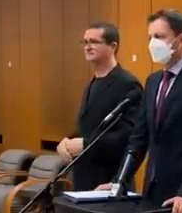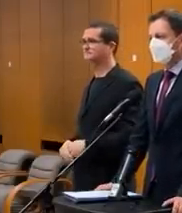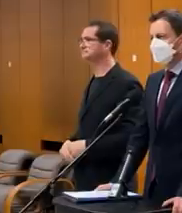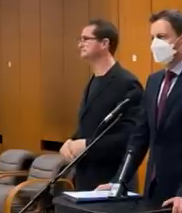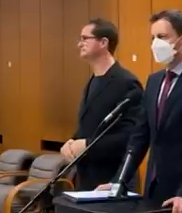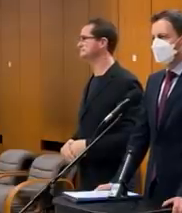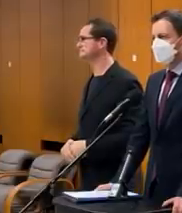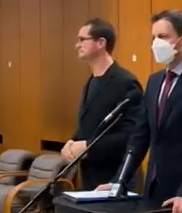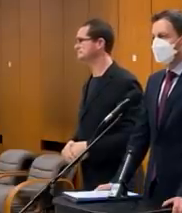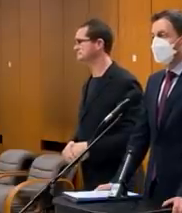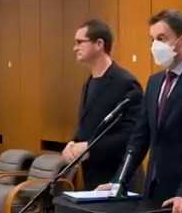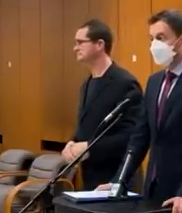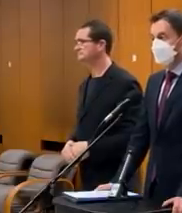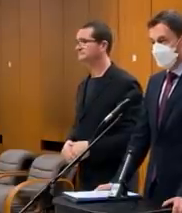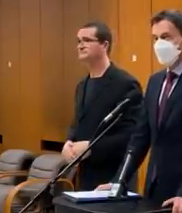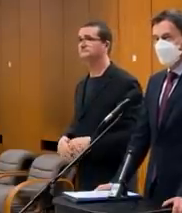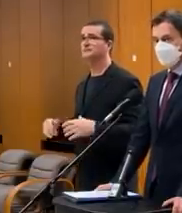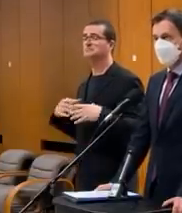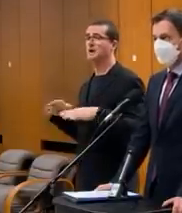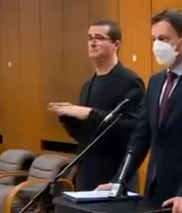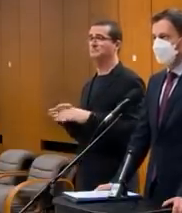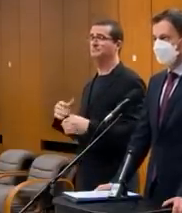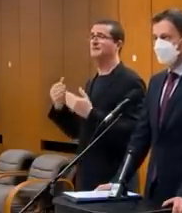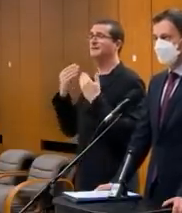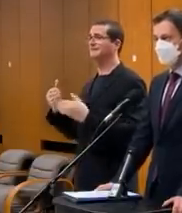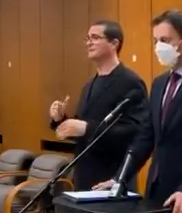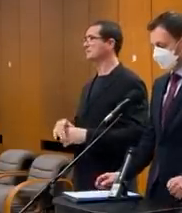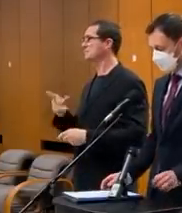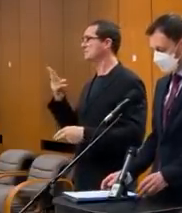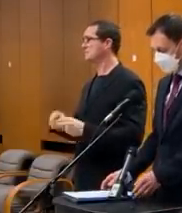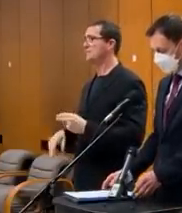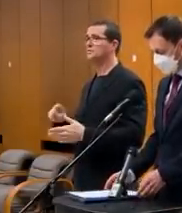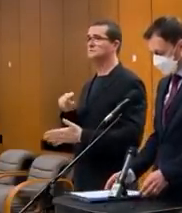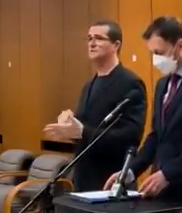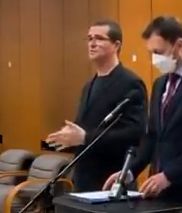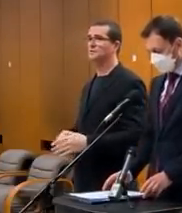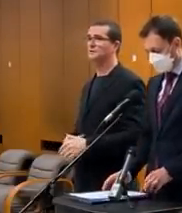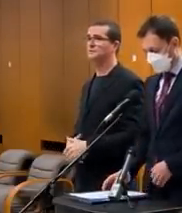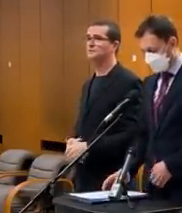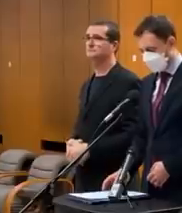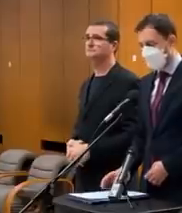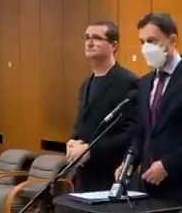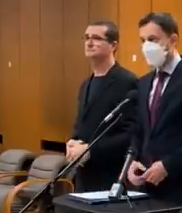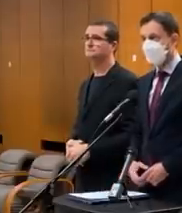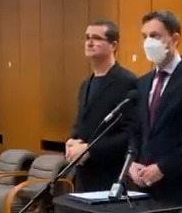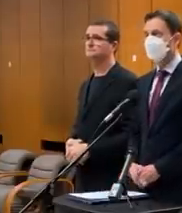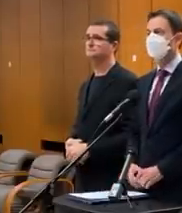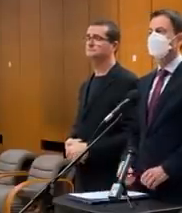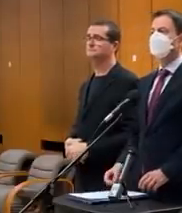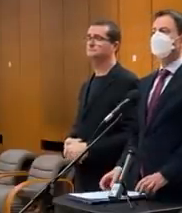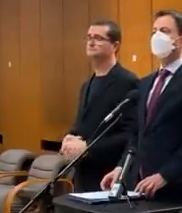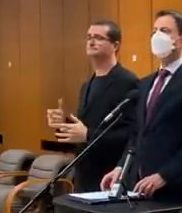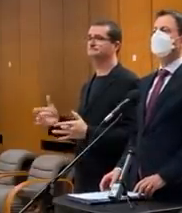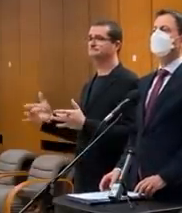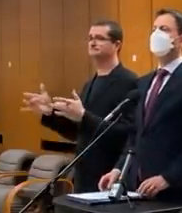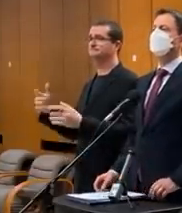ďakujem veľmi pekne. Pani mistrka, máme ju podporávať. Ďakujem veľmi pekne. To bola posledná vláda. Dobre, posledná vláda. sa